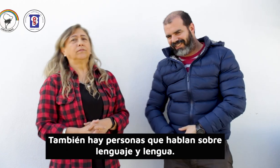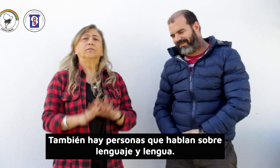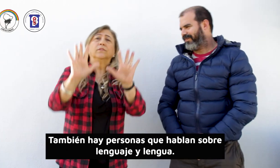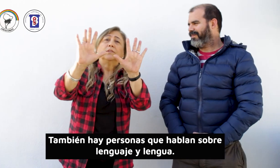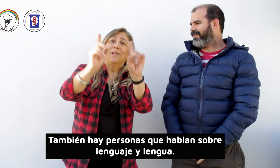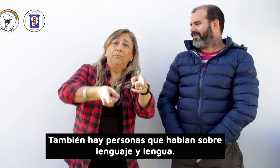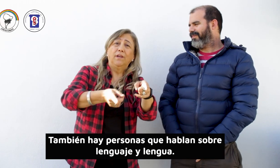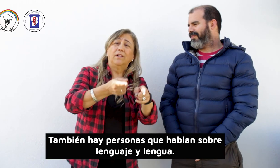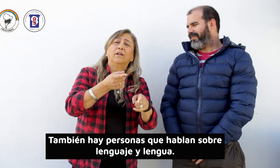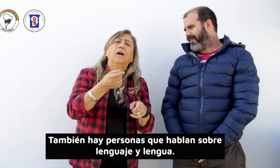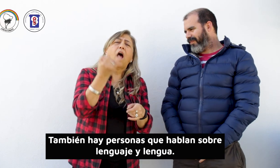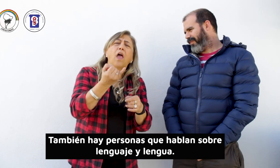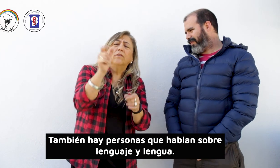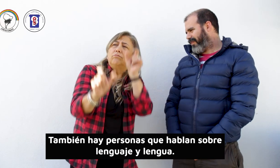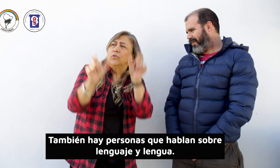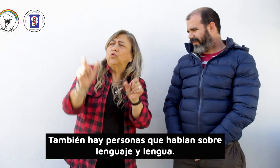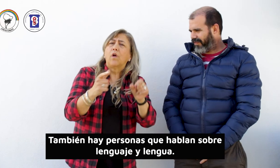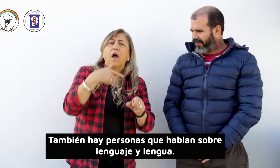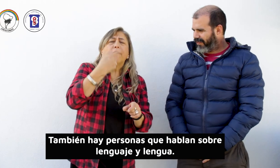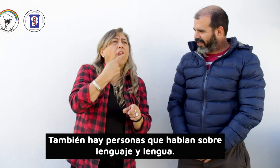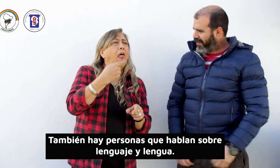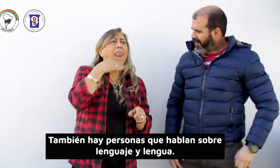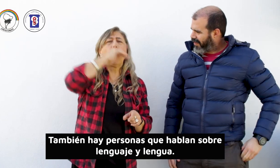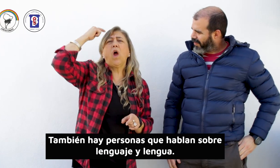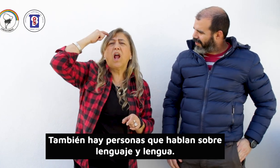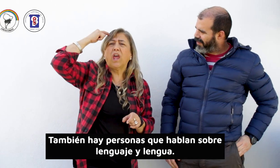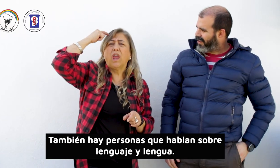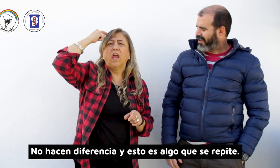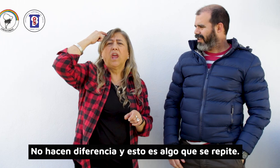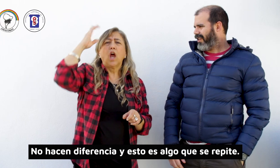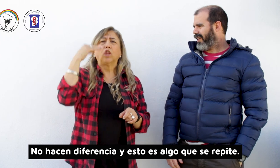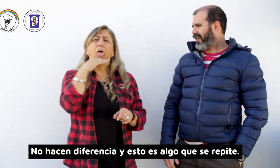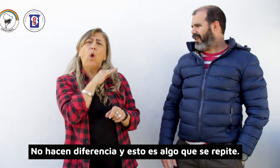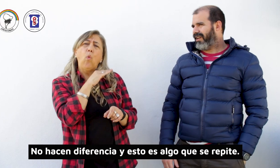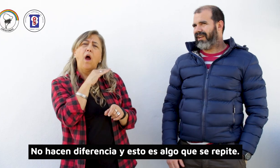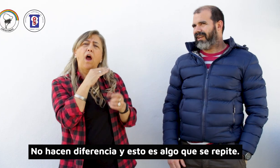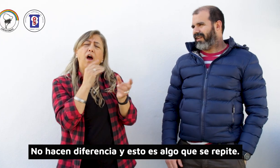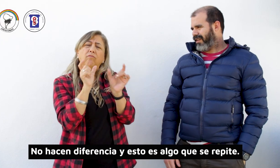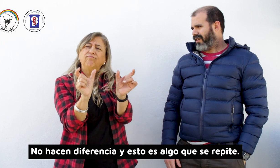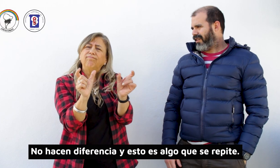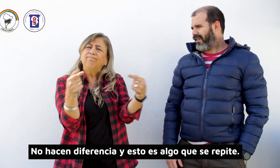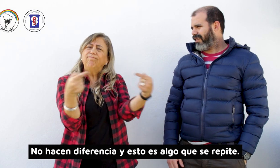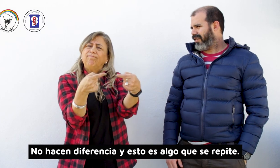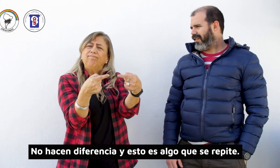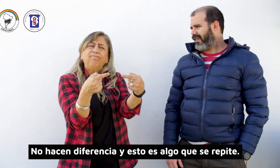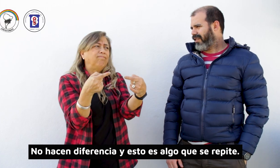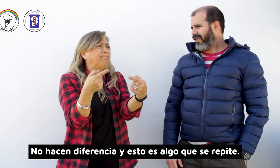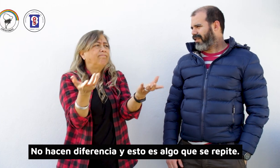También hay personas que hablan sobre lenguaje y lengua. No hacen diferencia y esto es algo que se